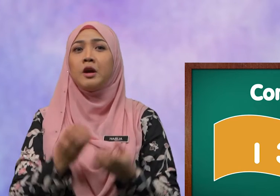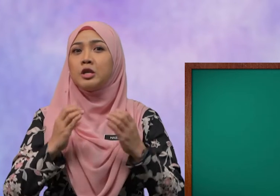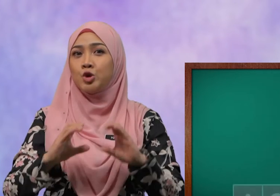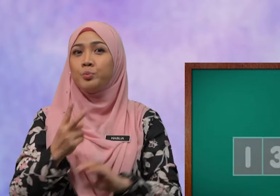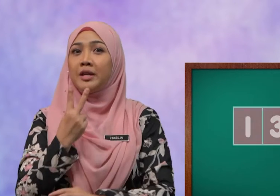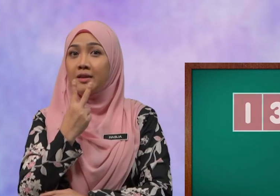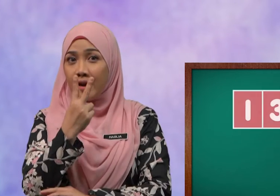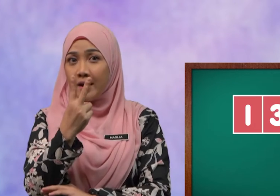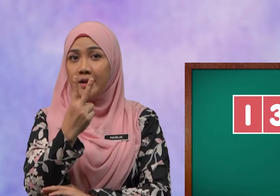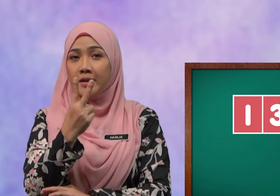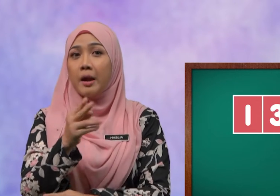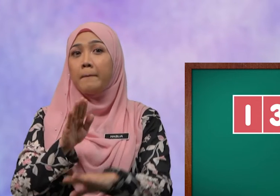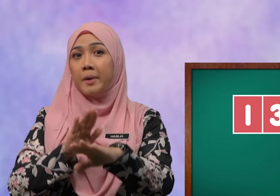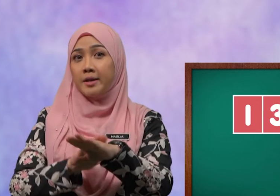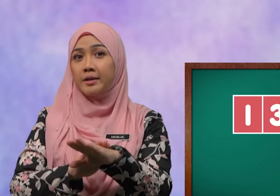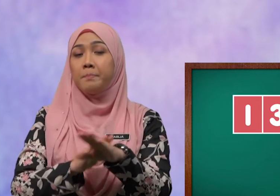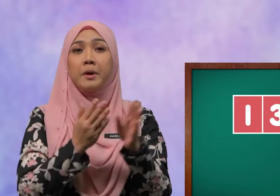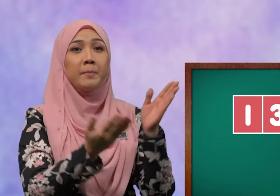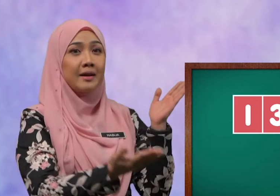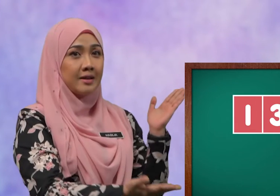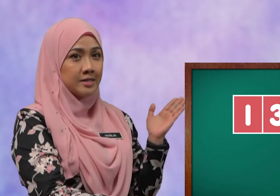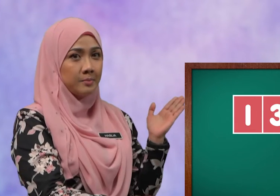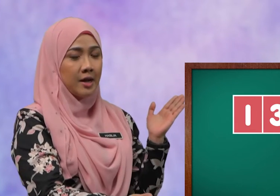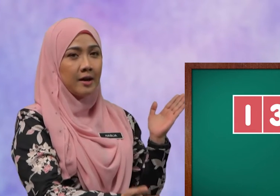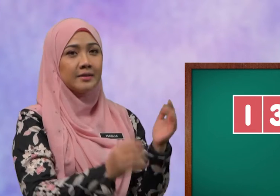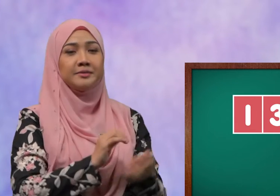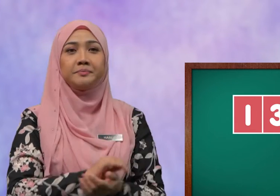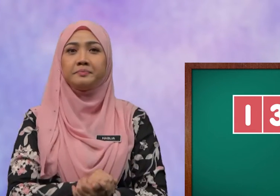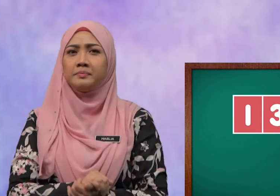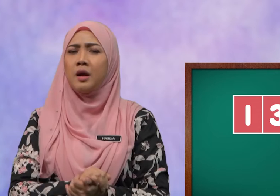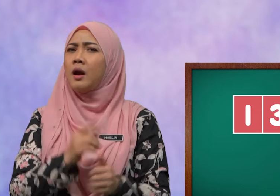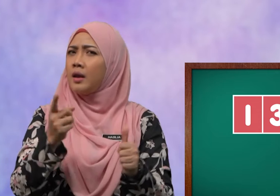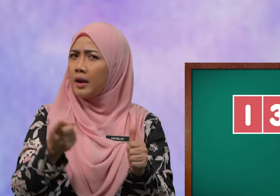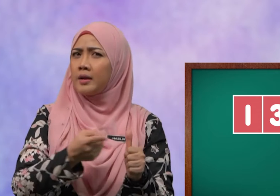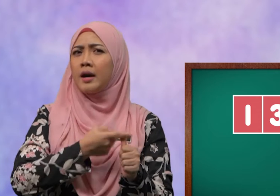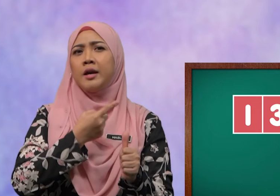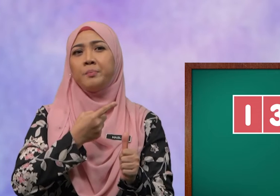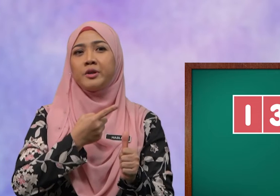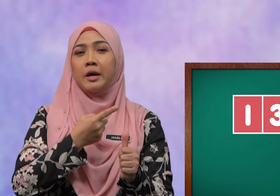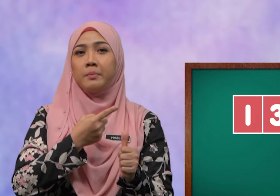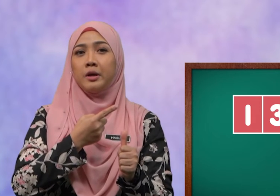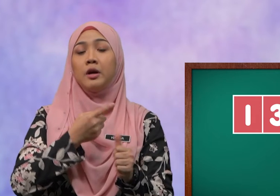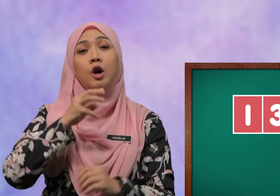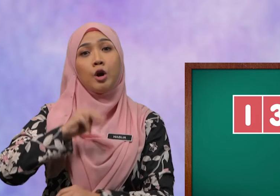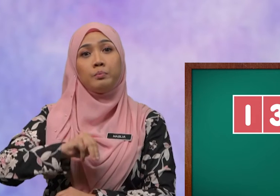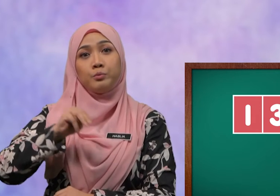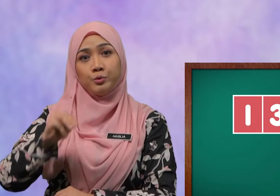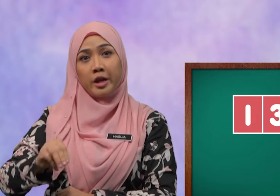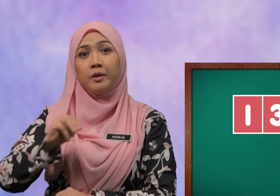Cuba Lihat Pada Paparan Di sebelah Langkah Yang Pertama Murid